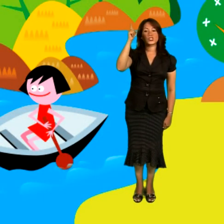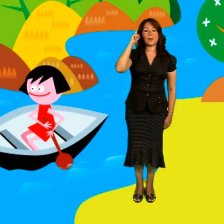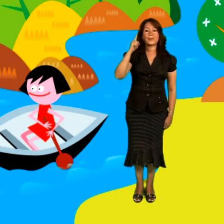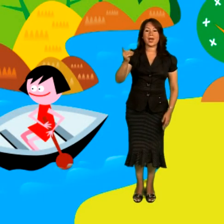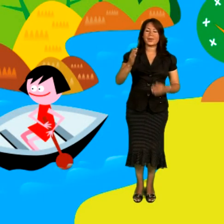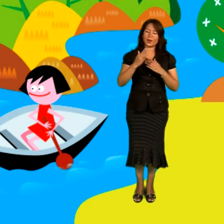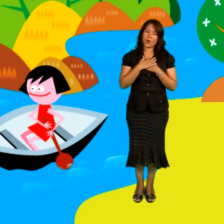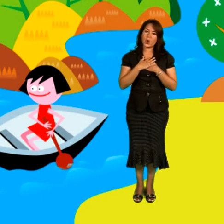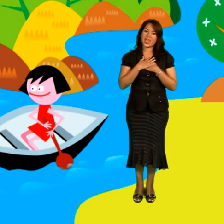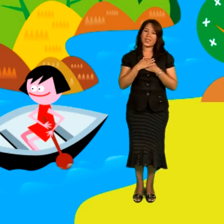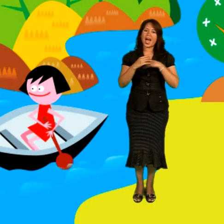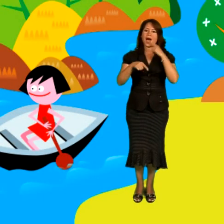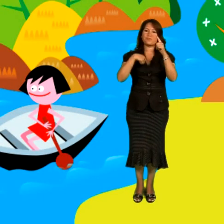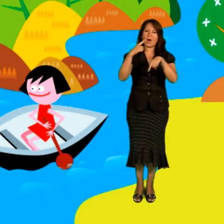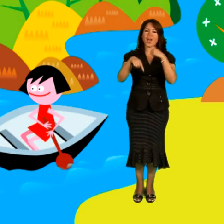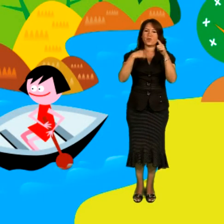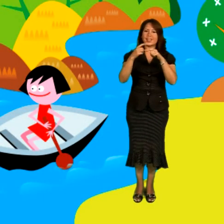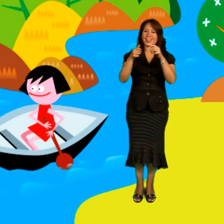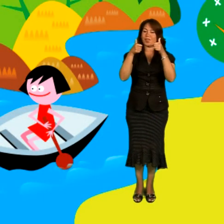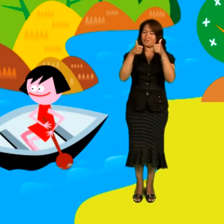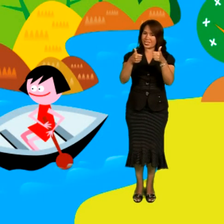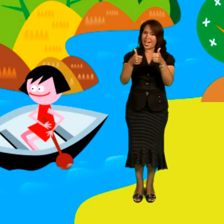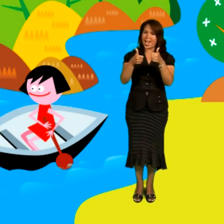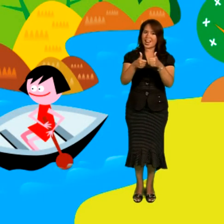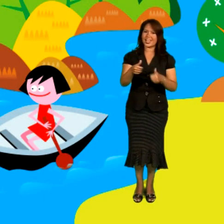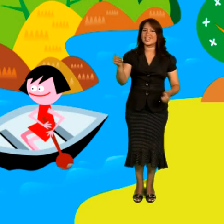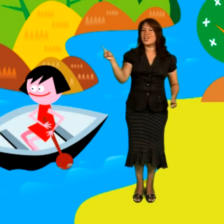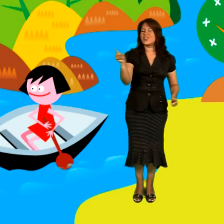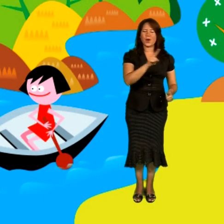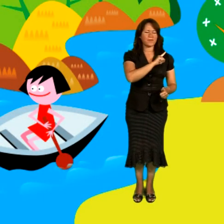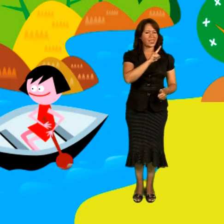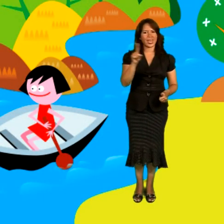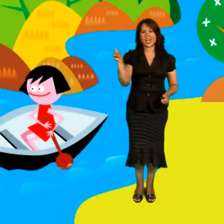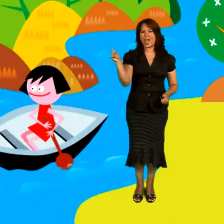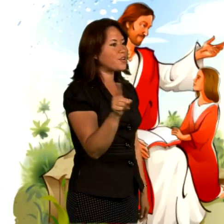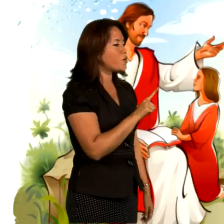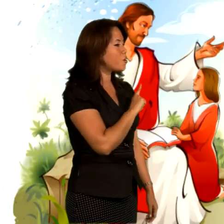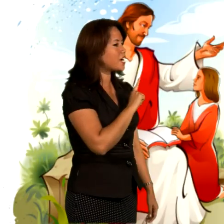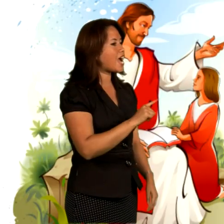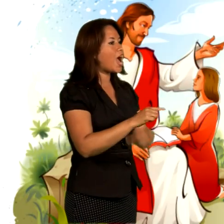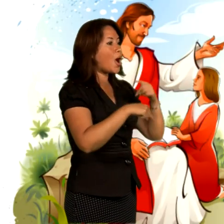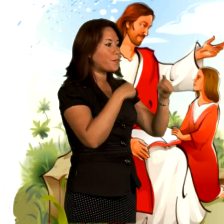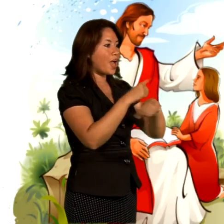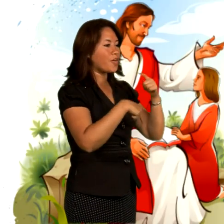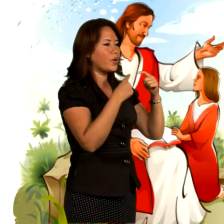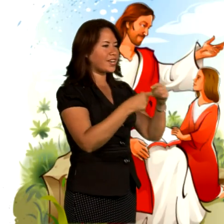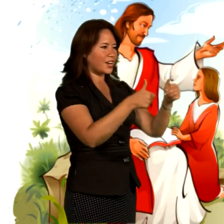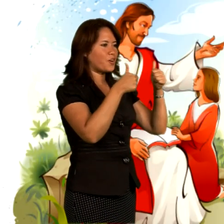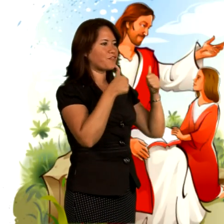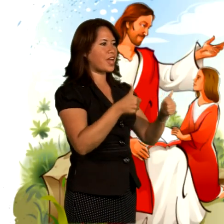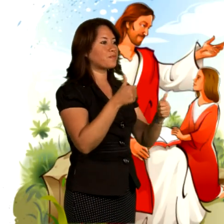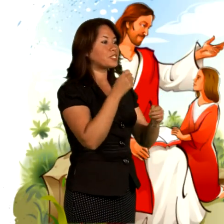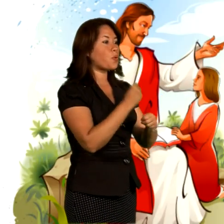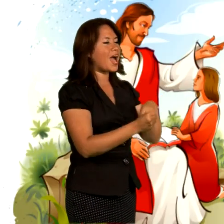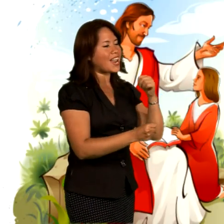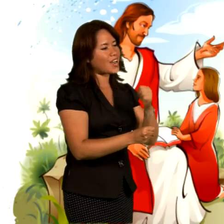siempre me cuida, puedo en el confiar No me deja nunca, puedo en el confiar Pues cual la